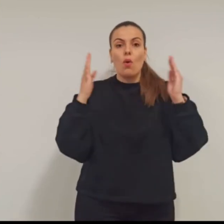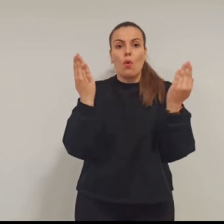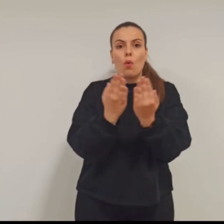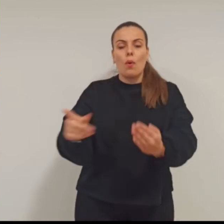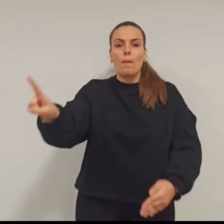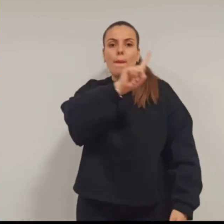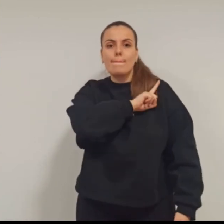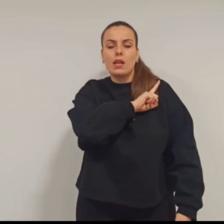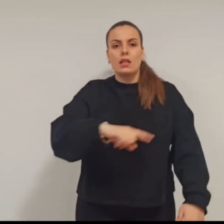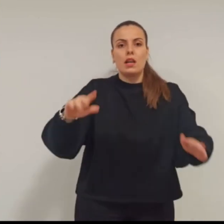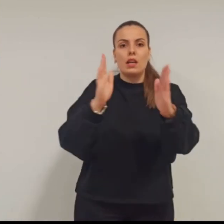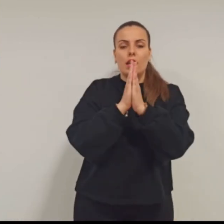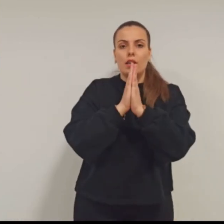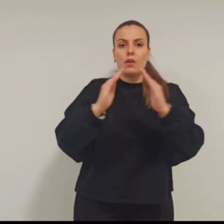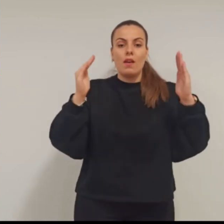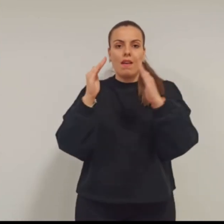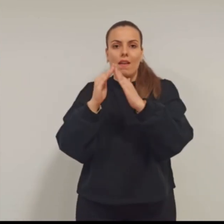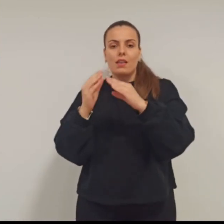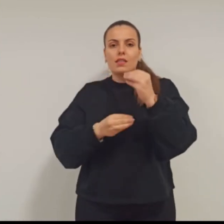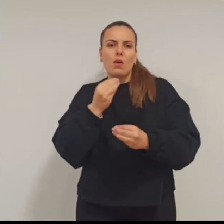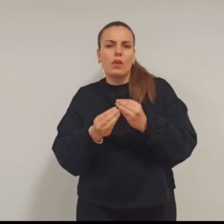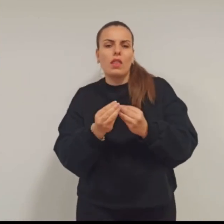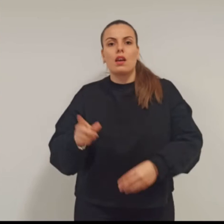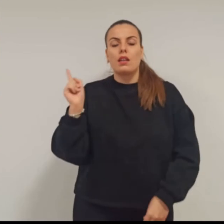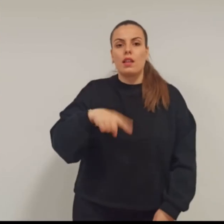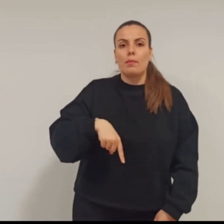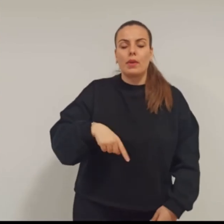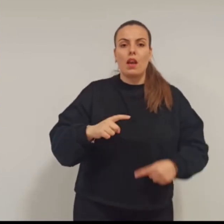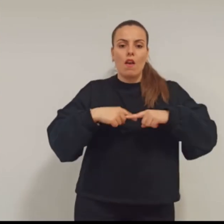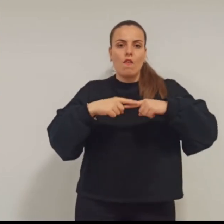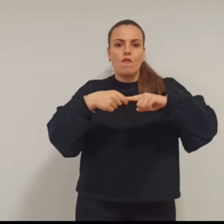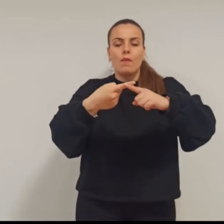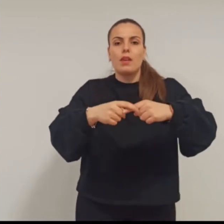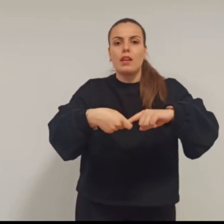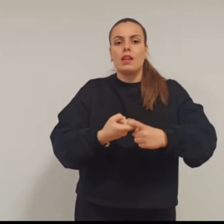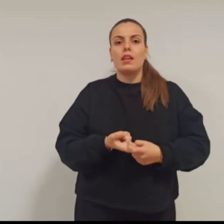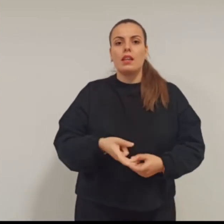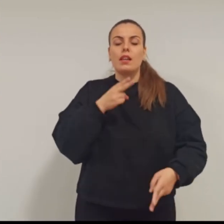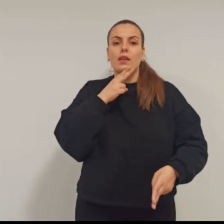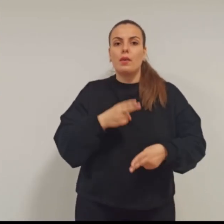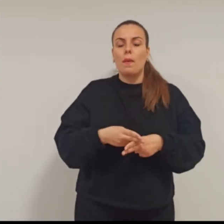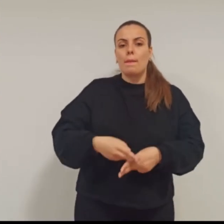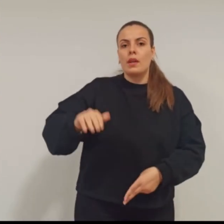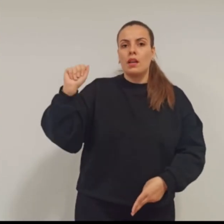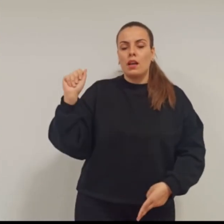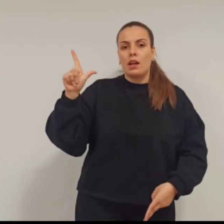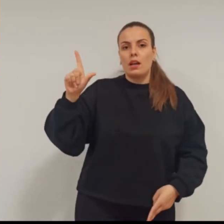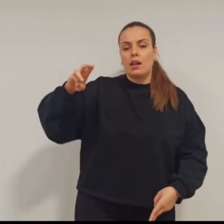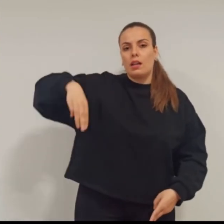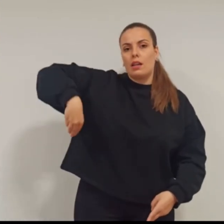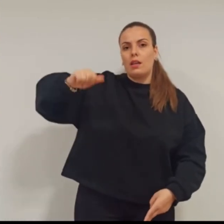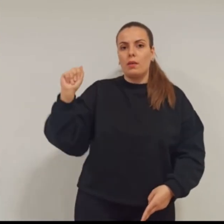Religión, Casa Utilizar. También, Familia Alemana, Bancos, Nombre, Fugger,